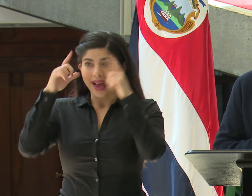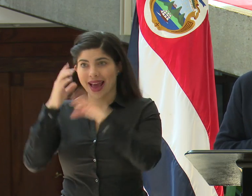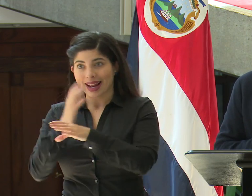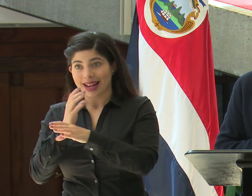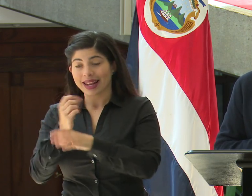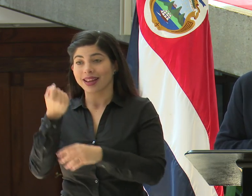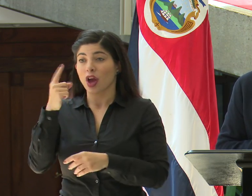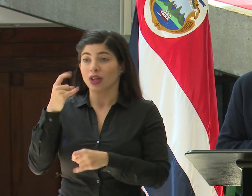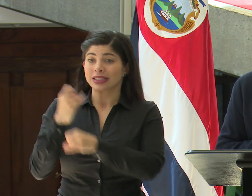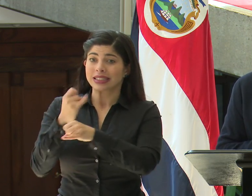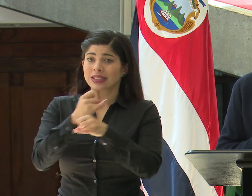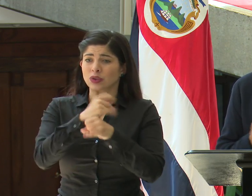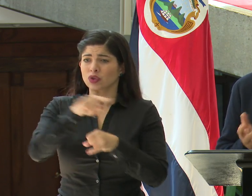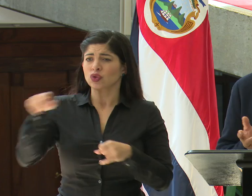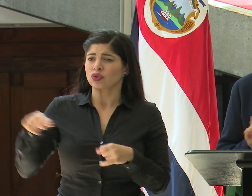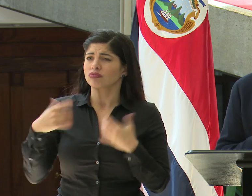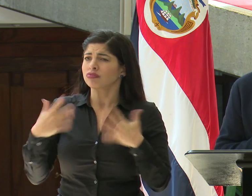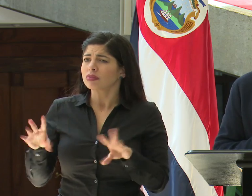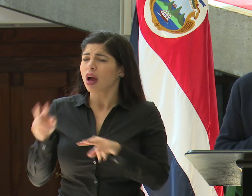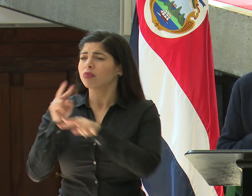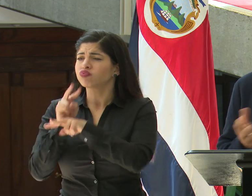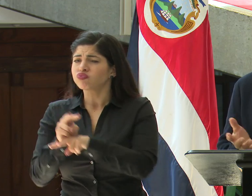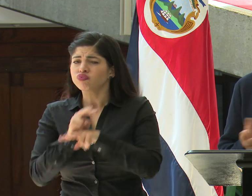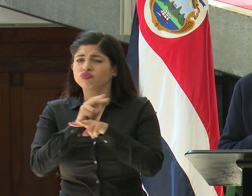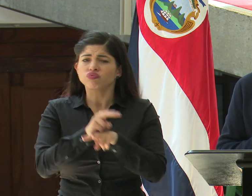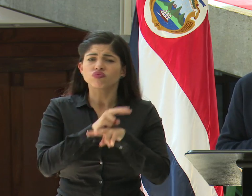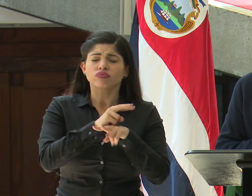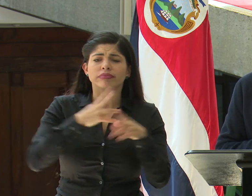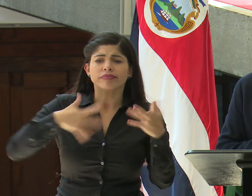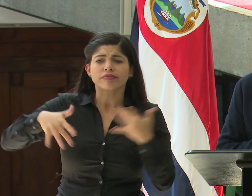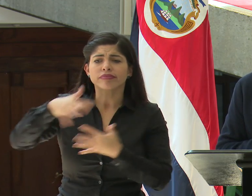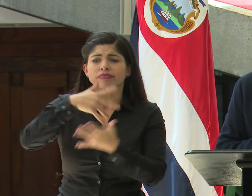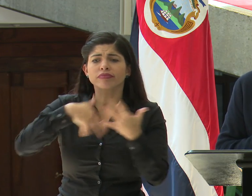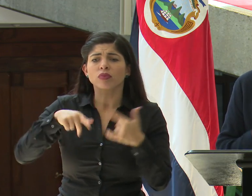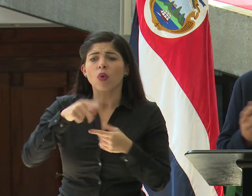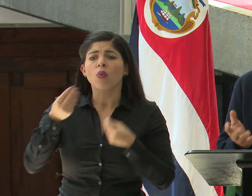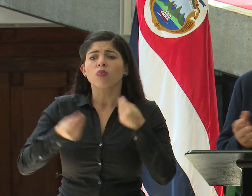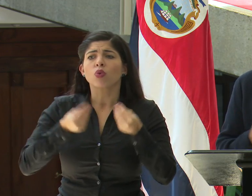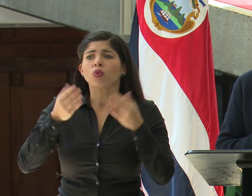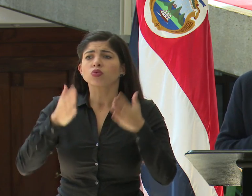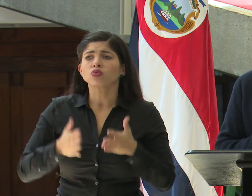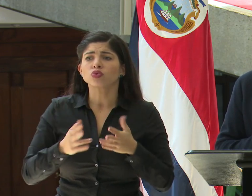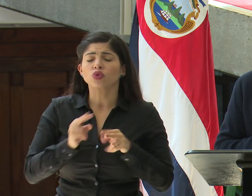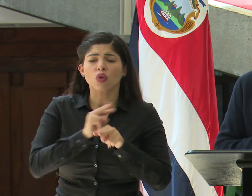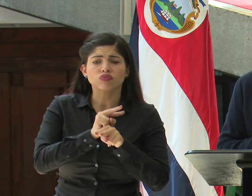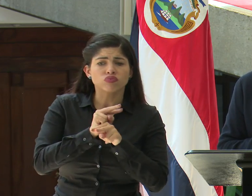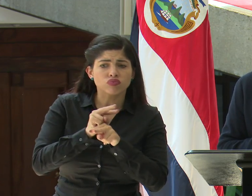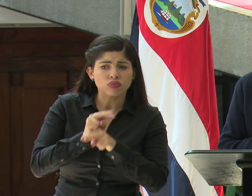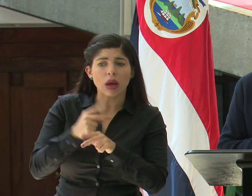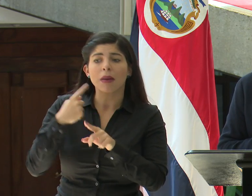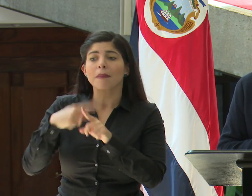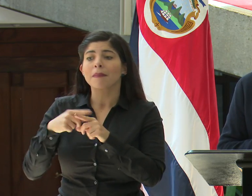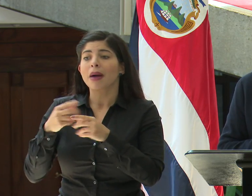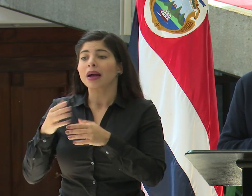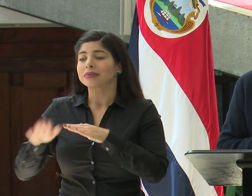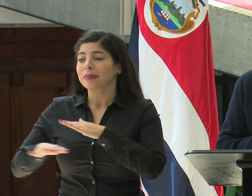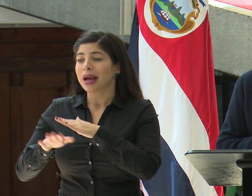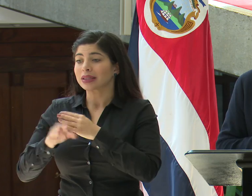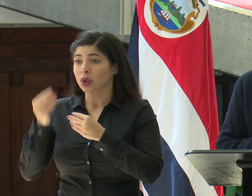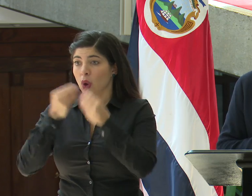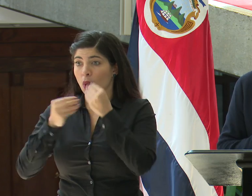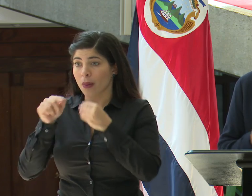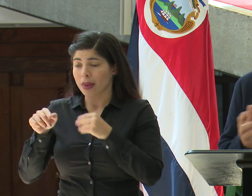sus 11 instituciones hemos estado monitoreando el comportamiento de la producción y el abastecimiento de los granos básicos.